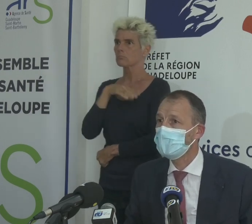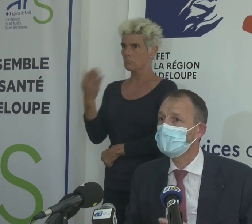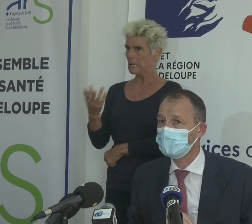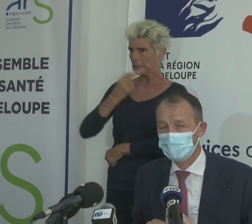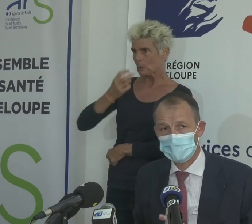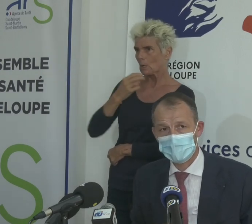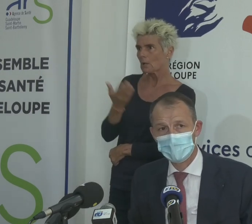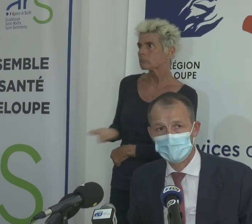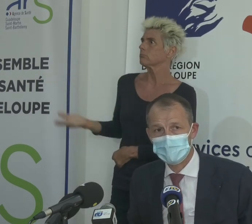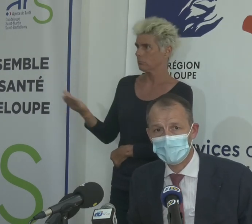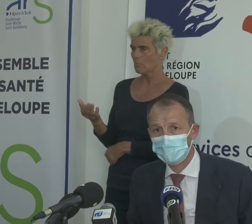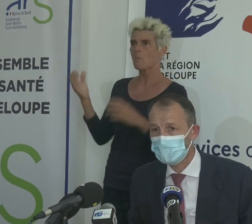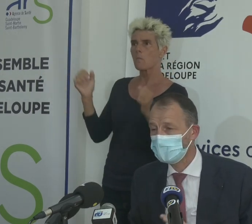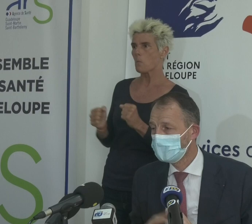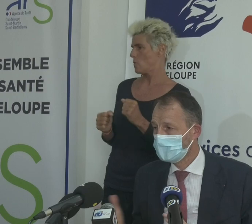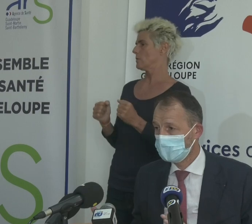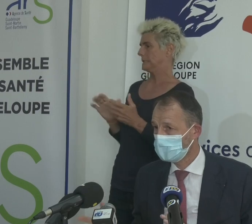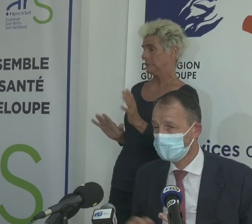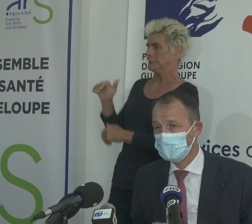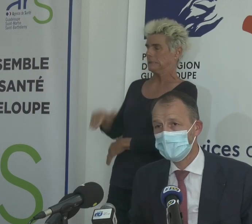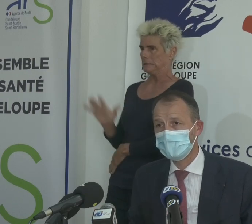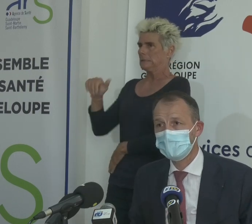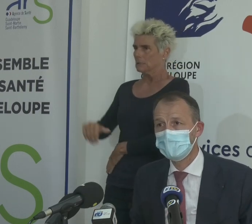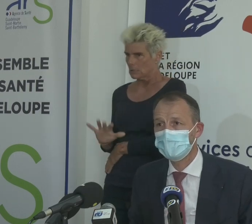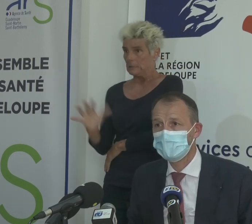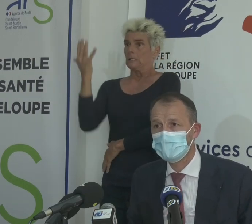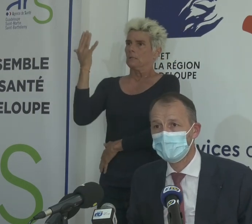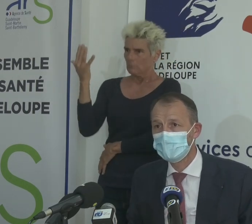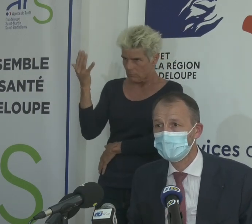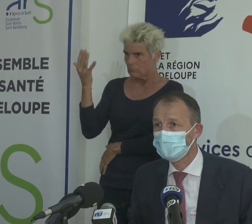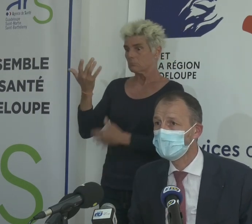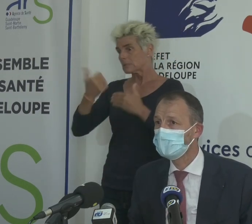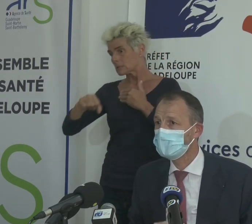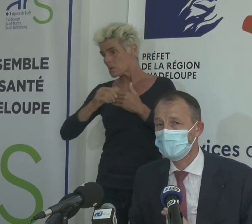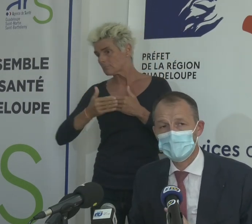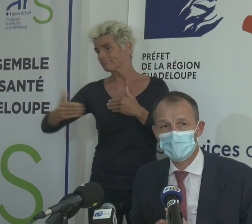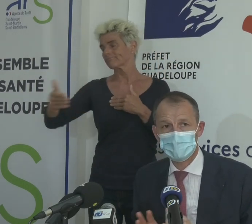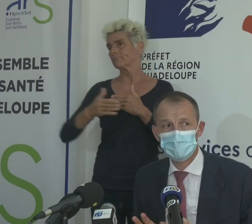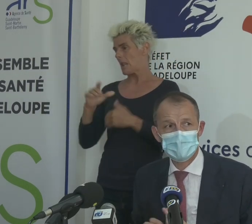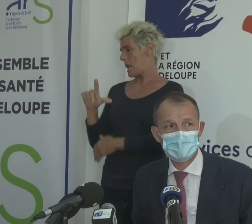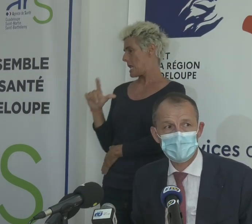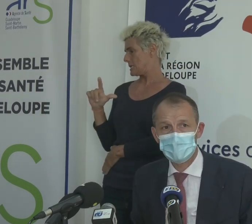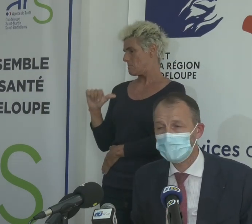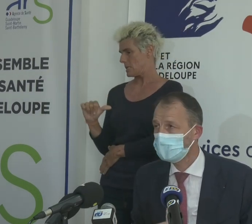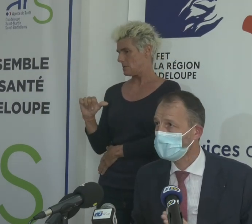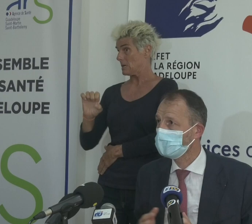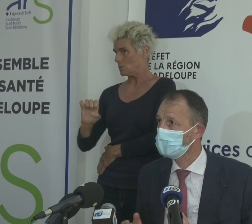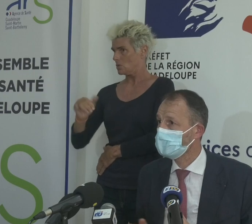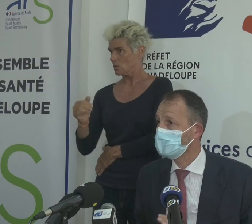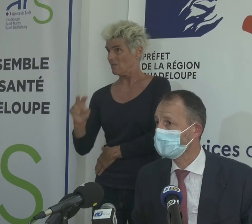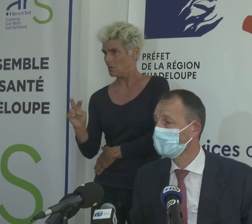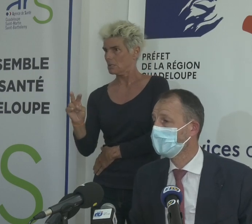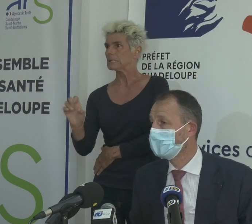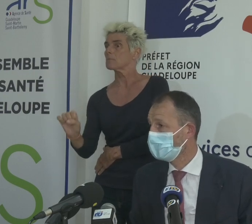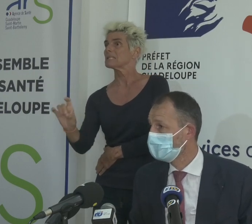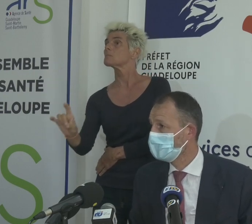en place qui permettra de passer cette cinquième vague. Nous avons la semaine qui est en train de s'écouler devant nous qui va être la plus importante pour cette cinquième vague. Il va falloir que nous